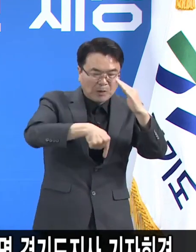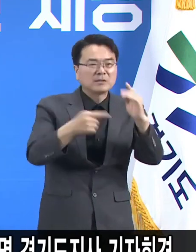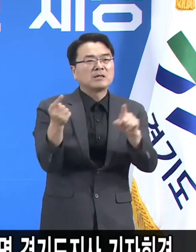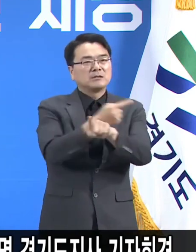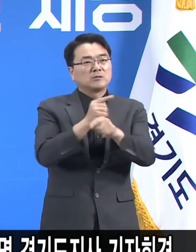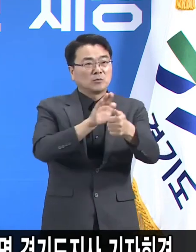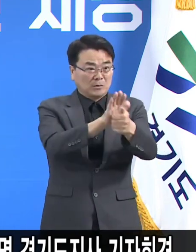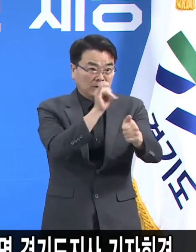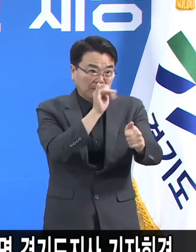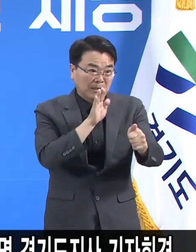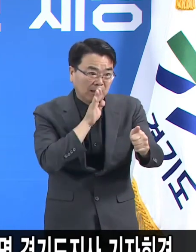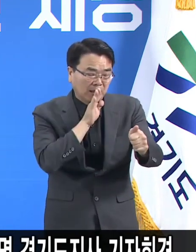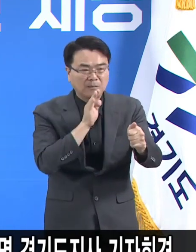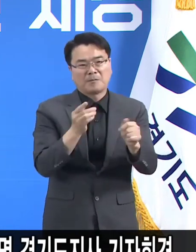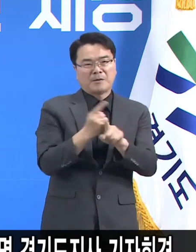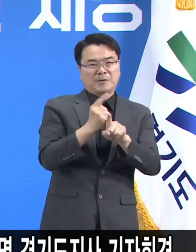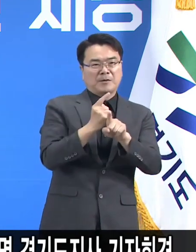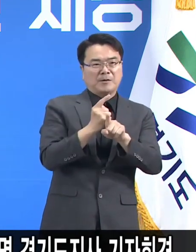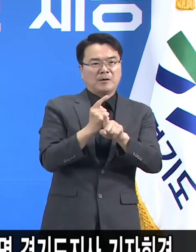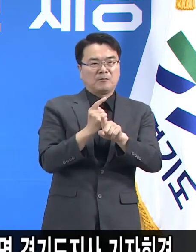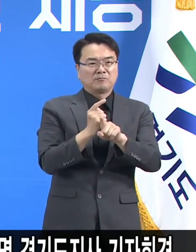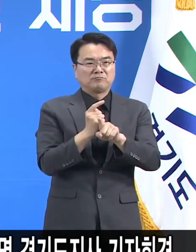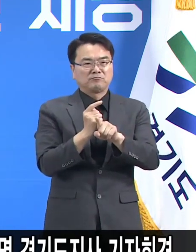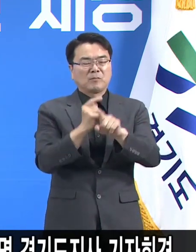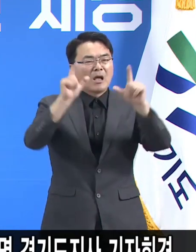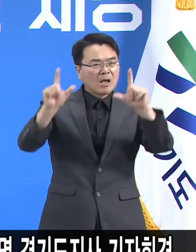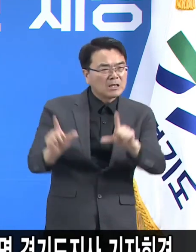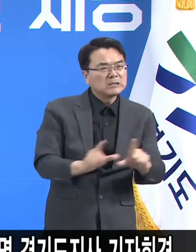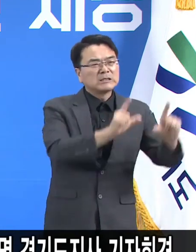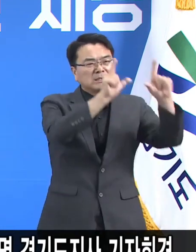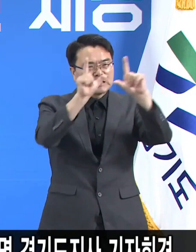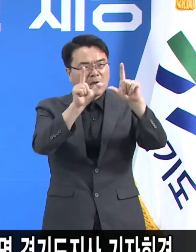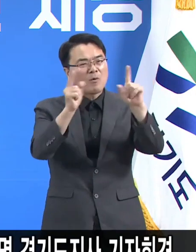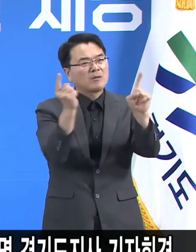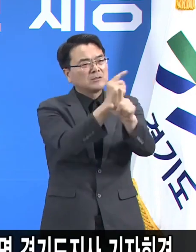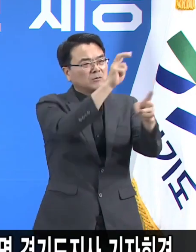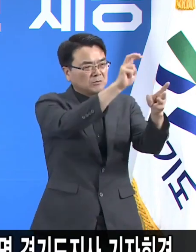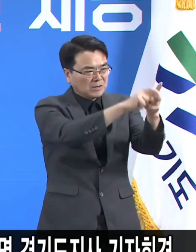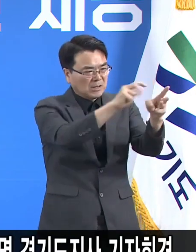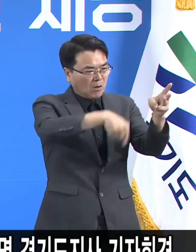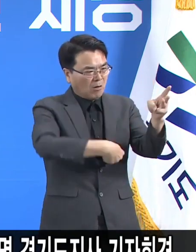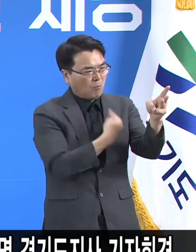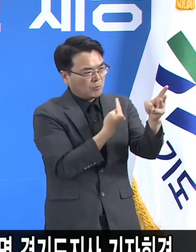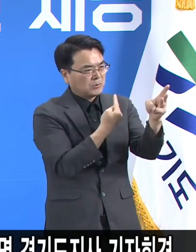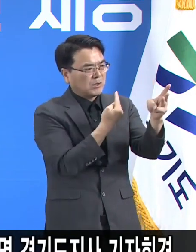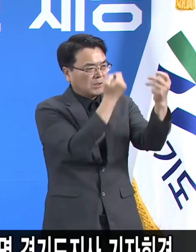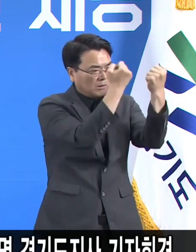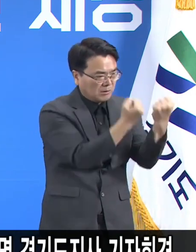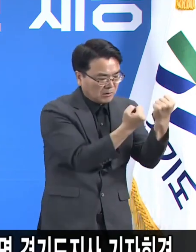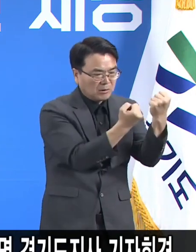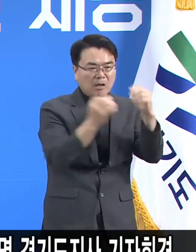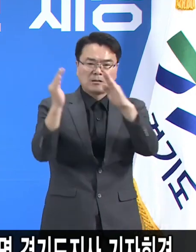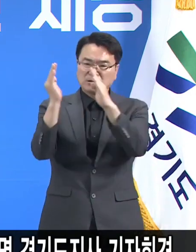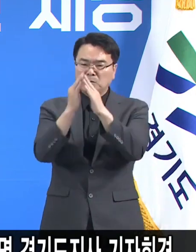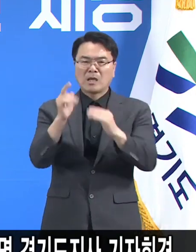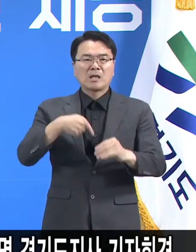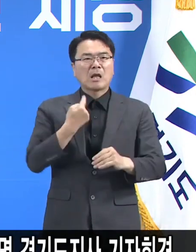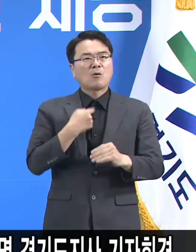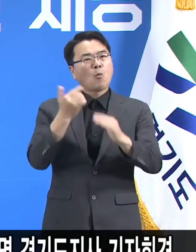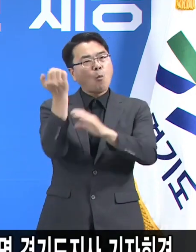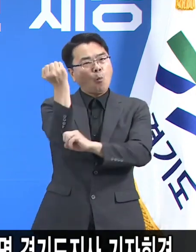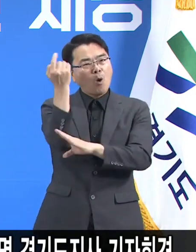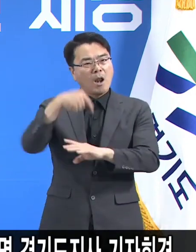생활치료센터에 가서 격리되나 아니면 1인 가구 본인이 혼자 있을 경우에 저희가